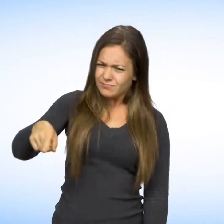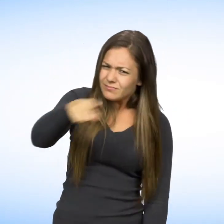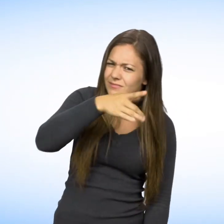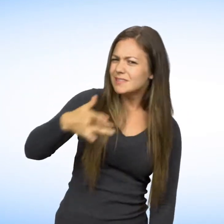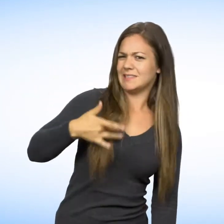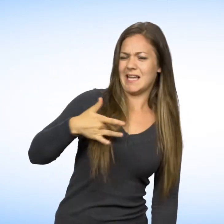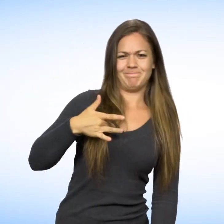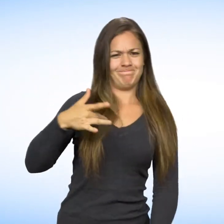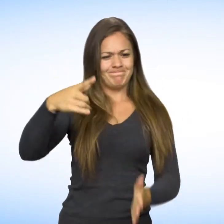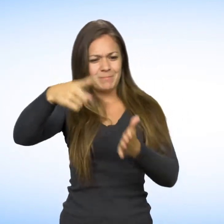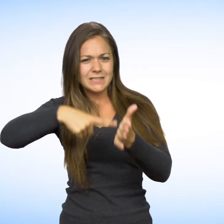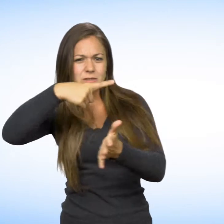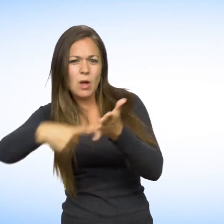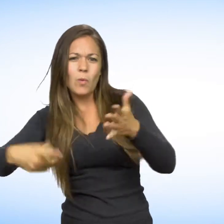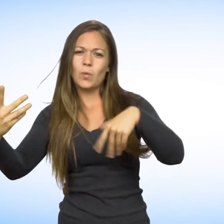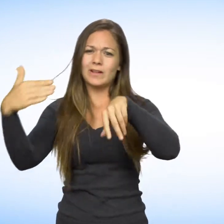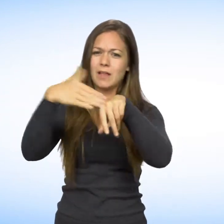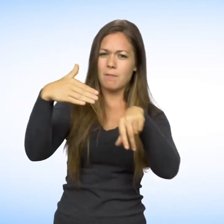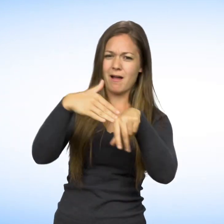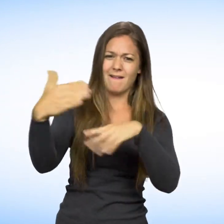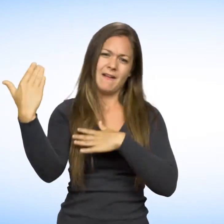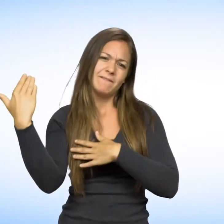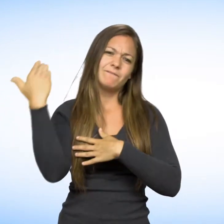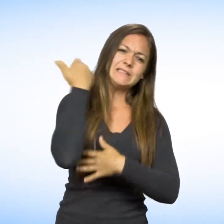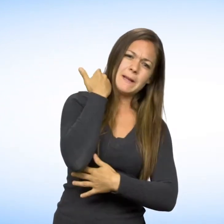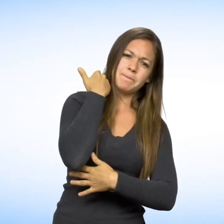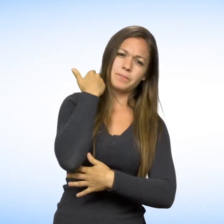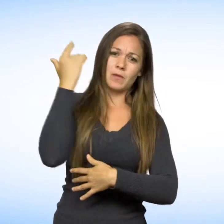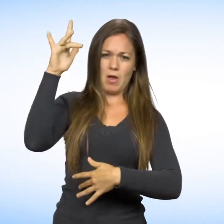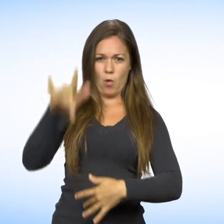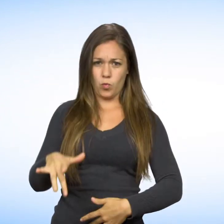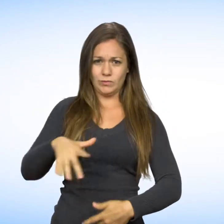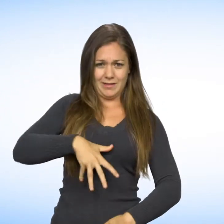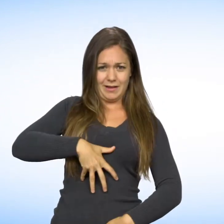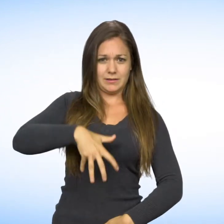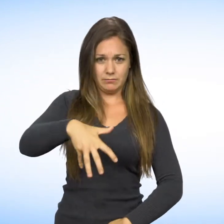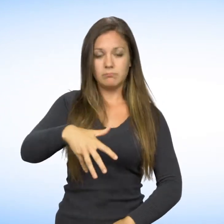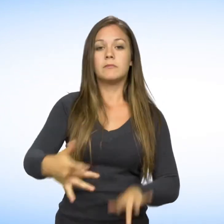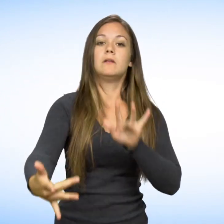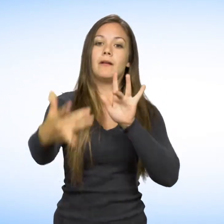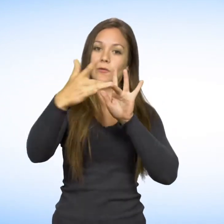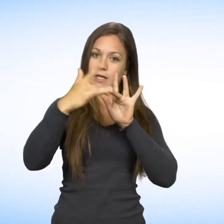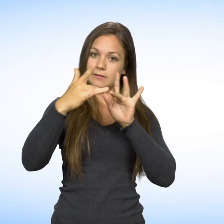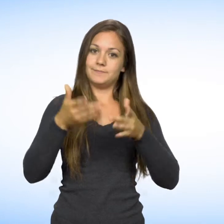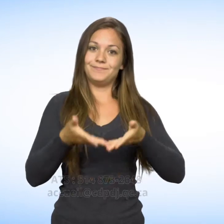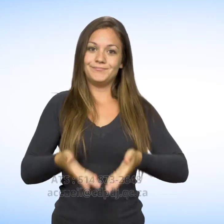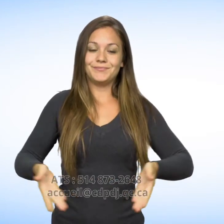Si vous croyez avoir été victime de discrimination ou de harcèlement en vertu de ce motif, contactez-nous par ATS